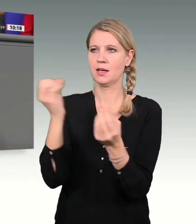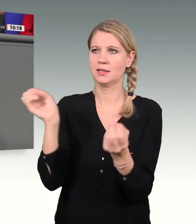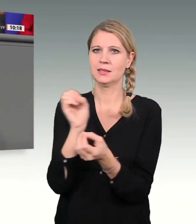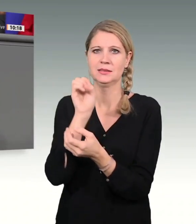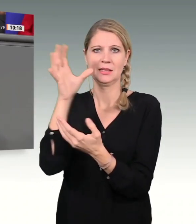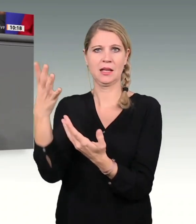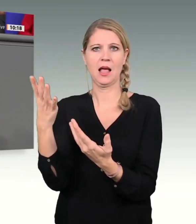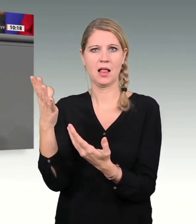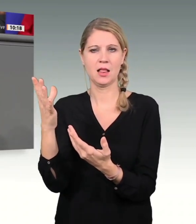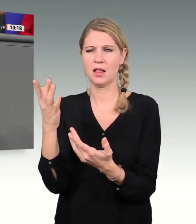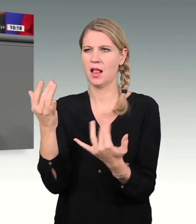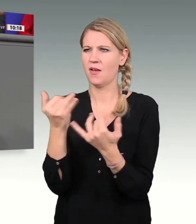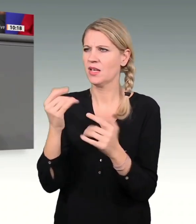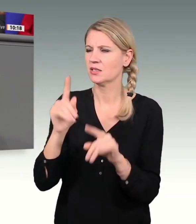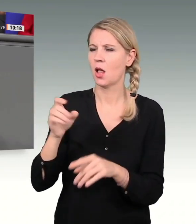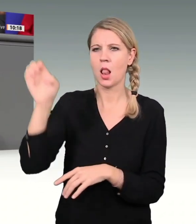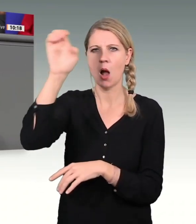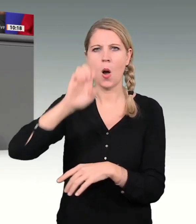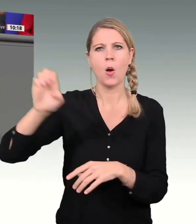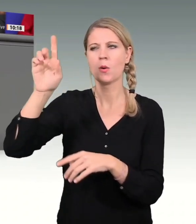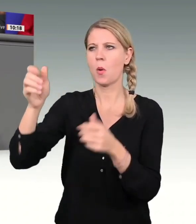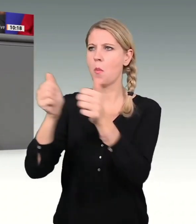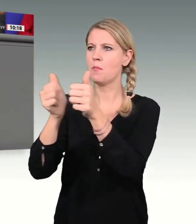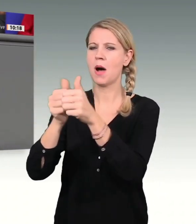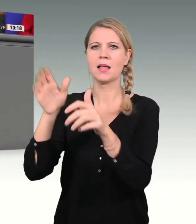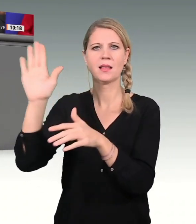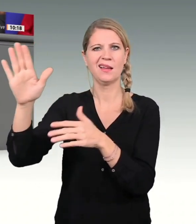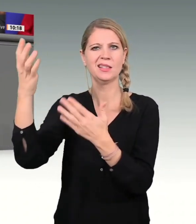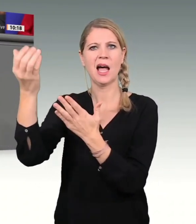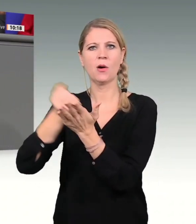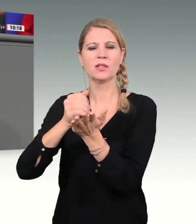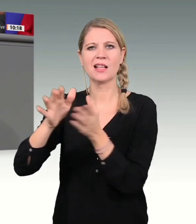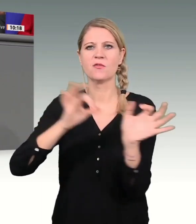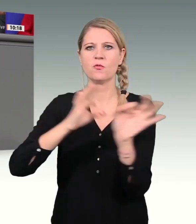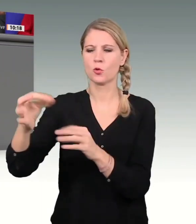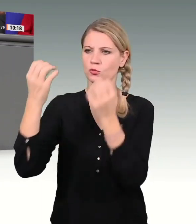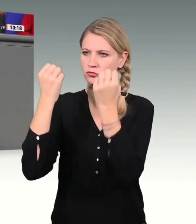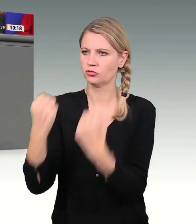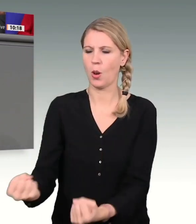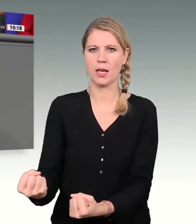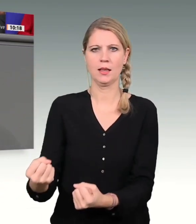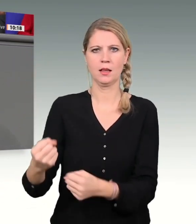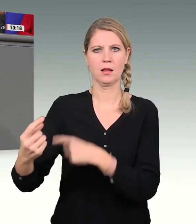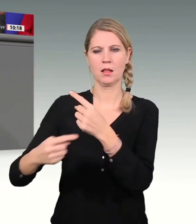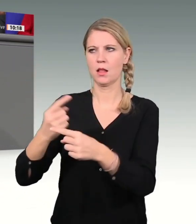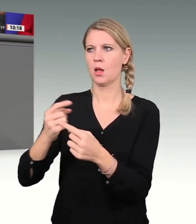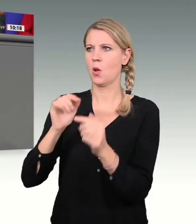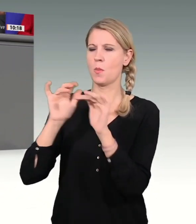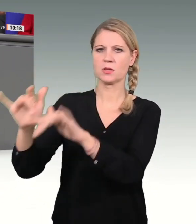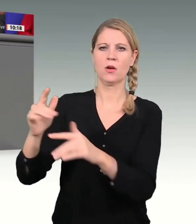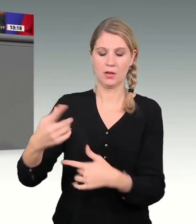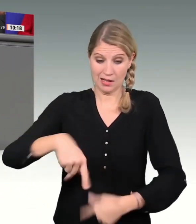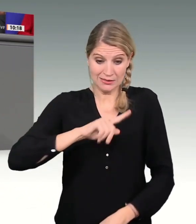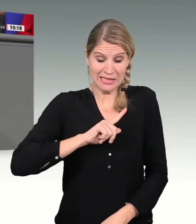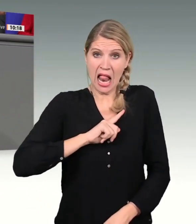unsere Europartner von einer soliden Haushaltsführung überzeugen, um den Euro stabil zu halten, falls wir selbst